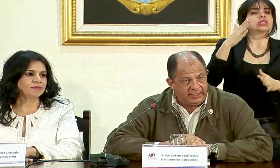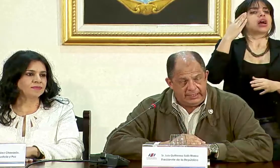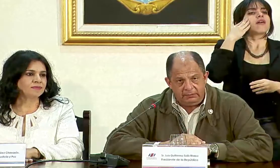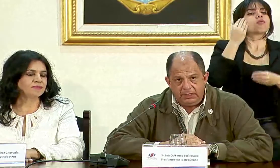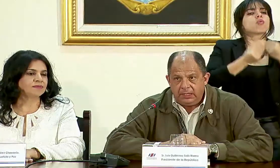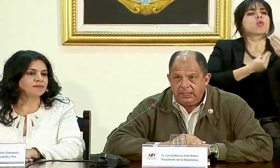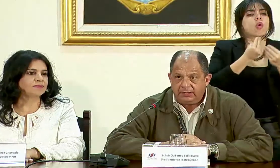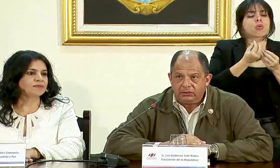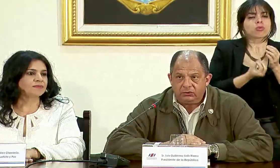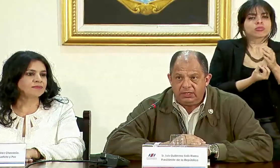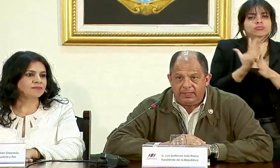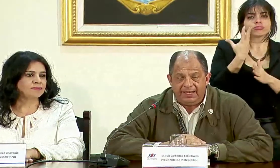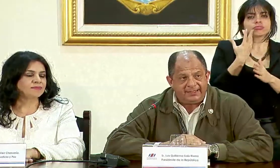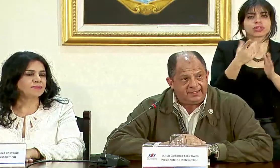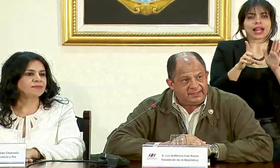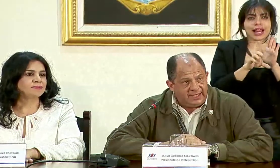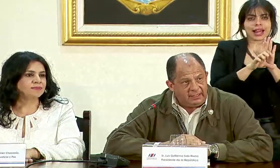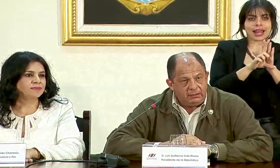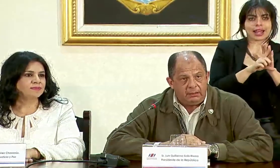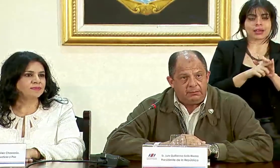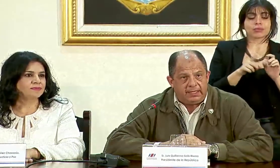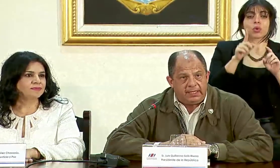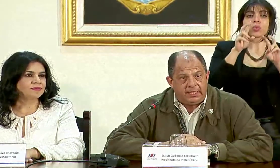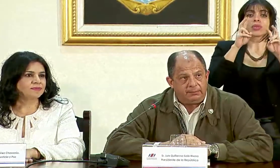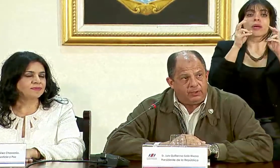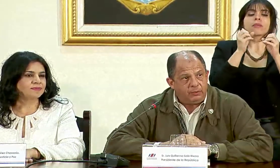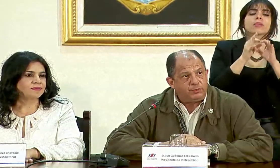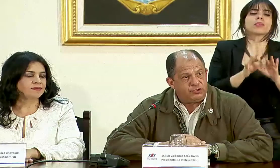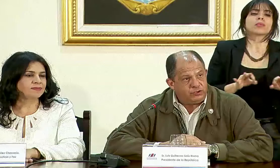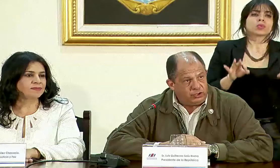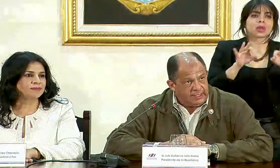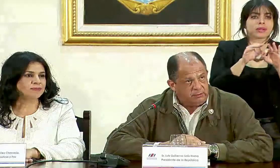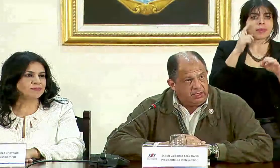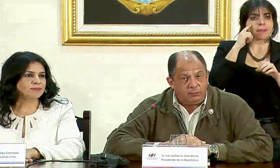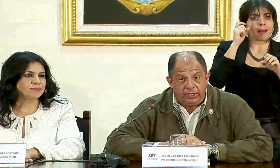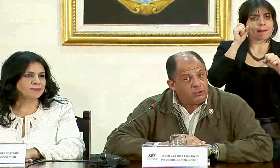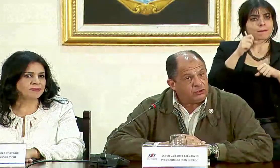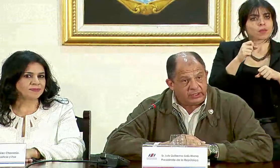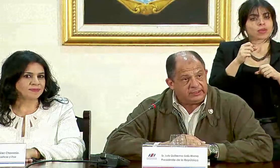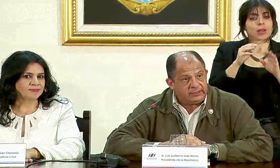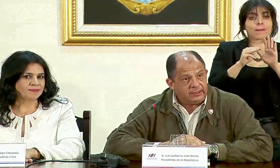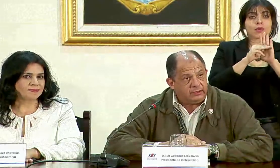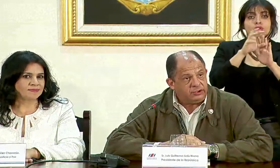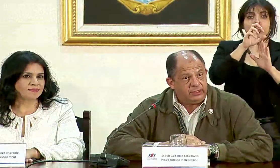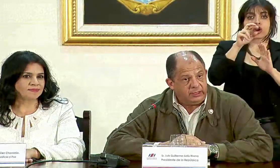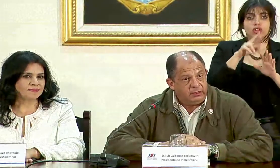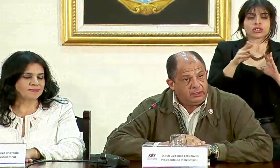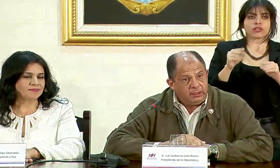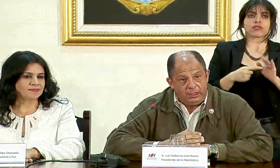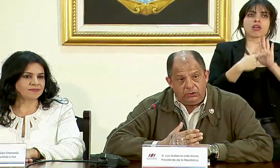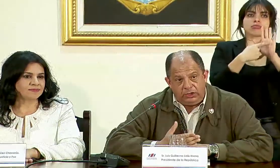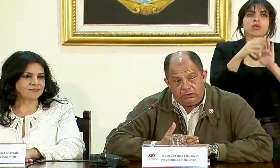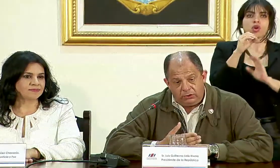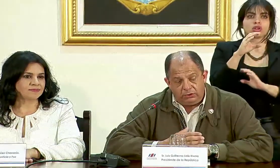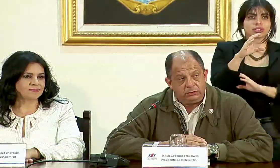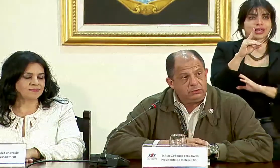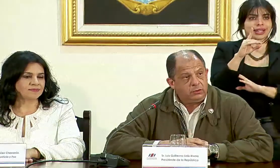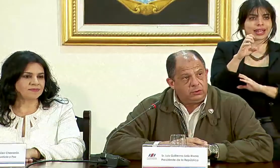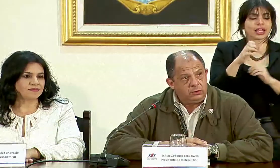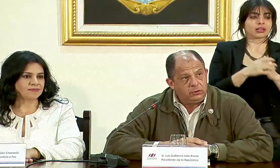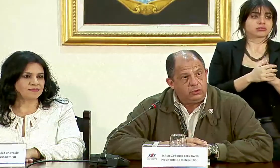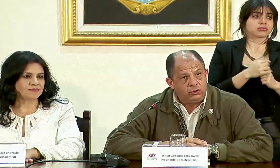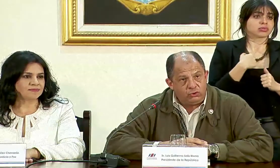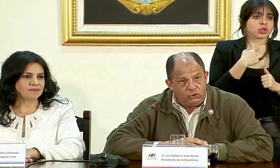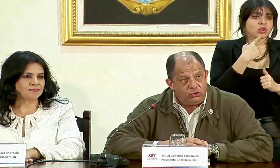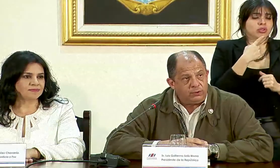formulación legal y este es un tema esencial para que podamos posicionar el modelo costarricense en la OCDE. Y lo digo con